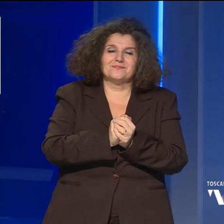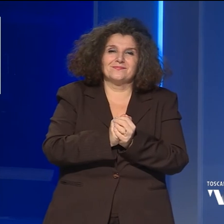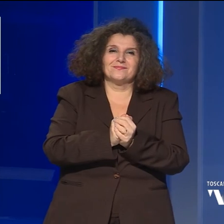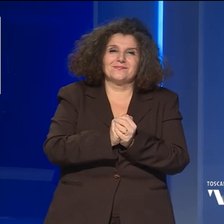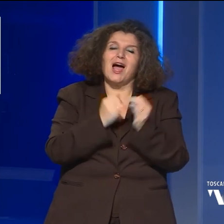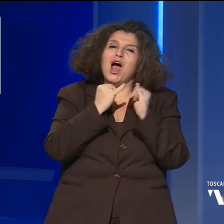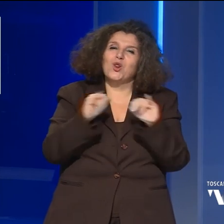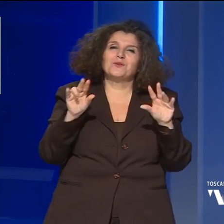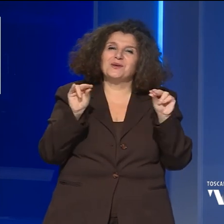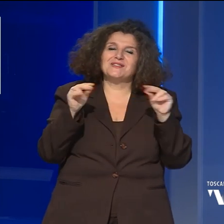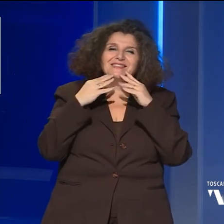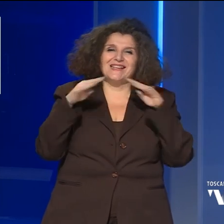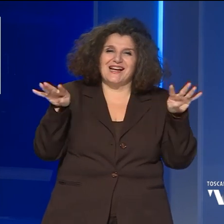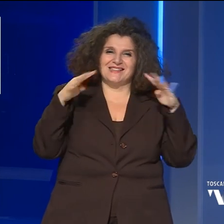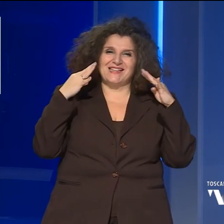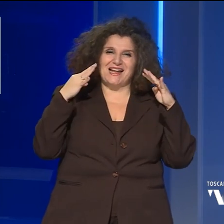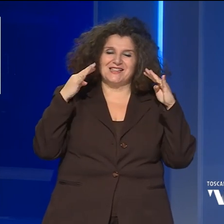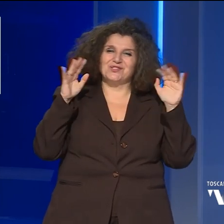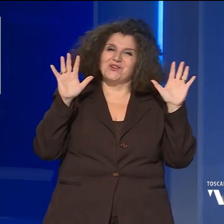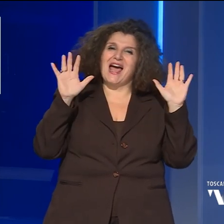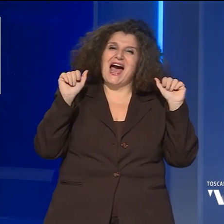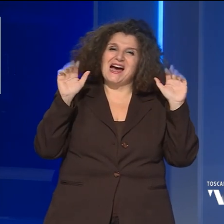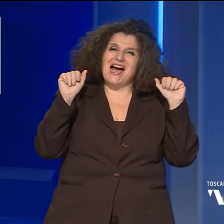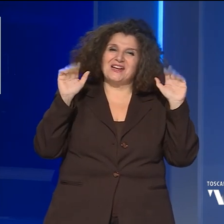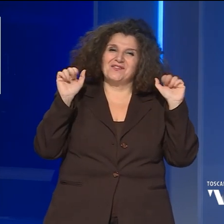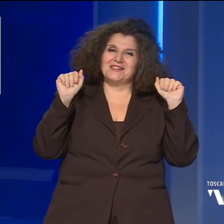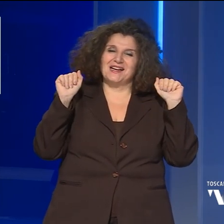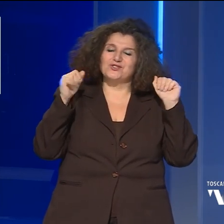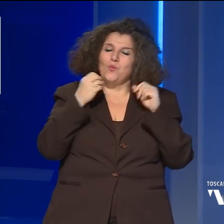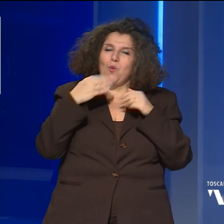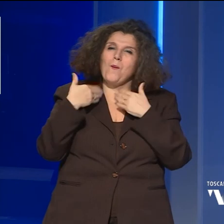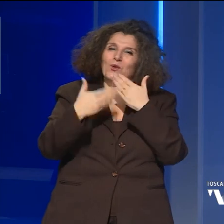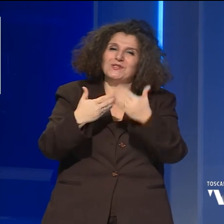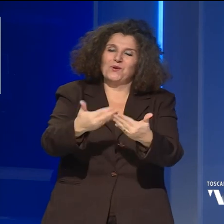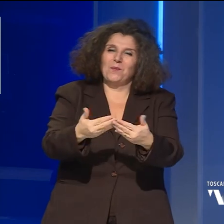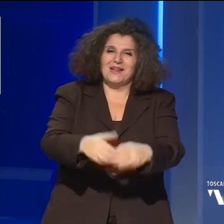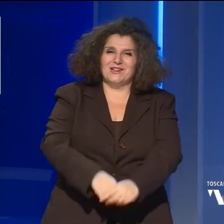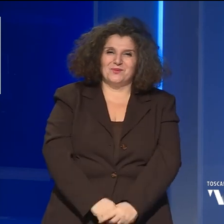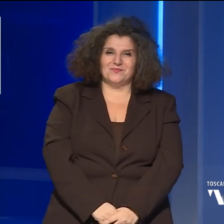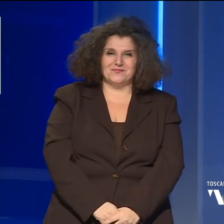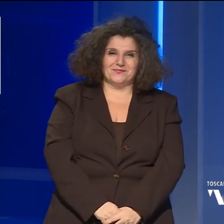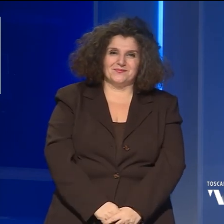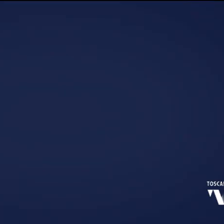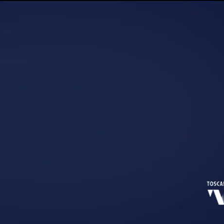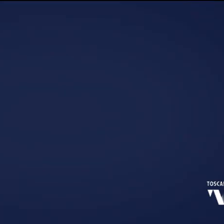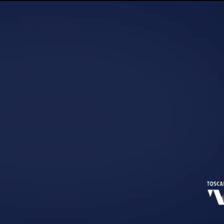Per questa sera è tutto, grazie per averci seguiti, arrivederci, buon proseguimento di serata con Toscana TV. Grazie